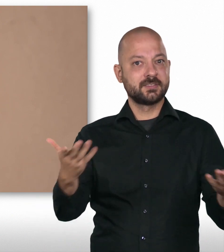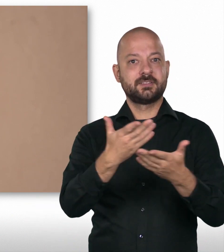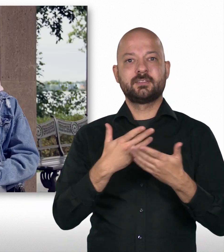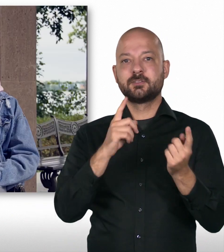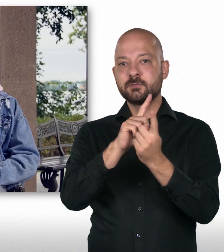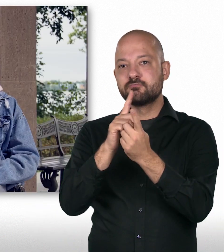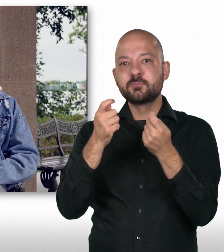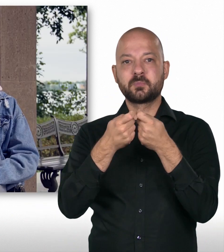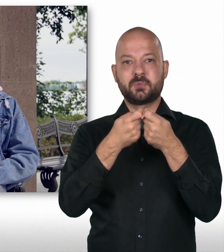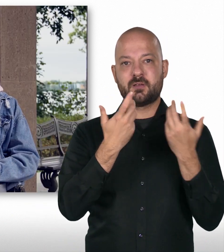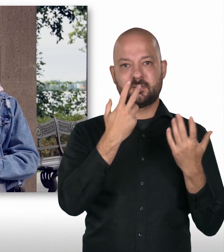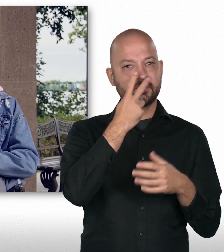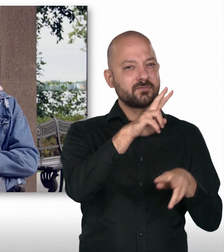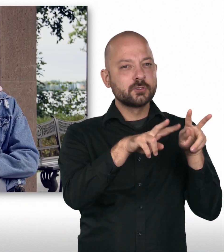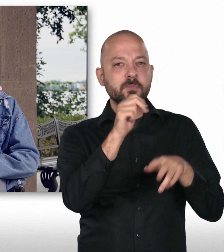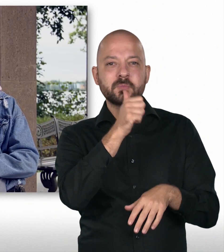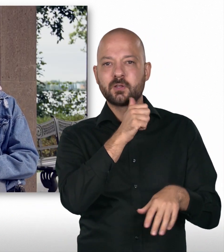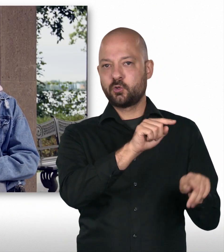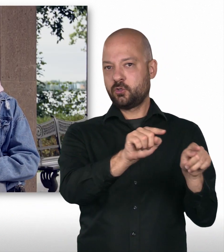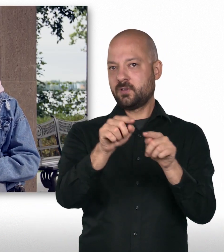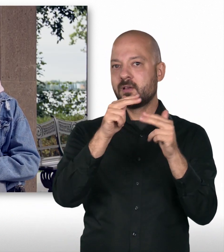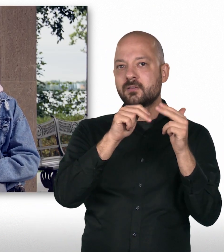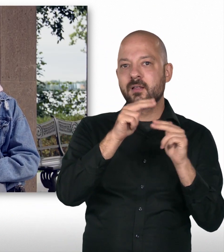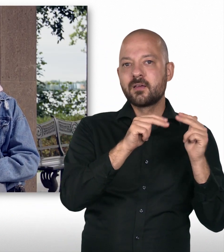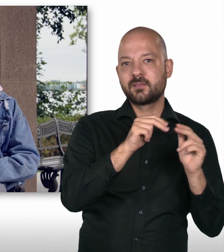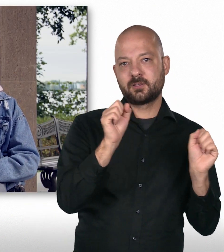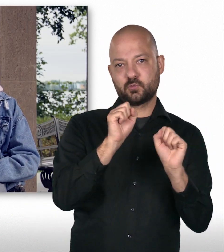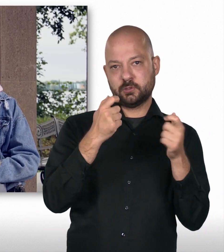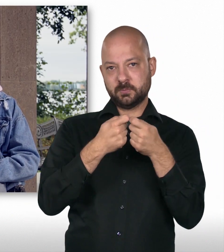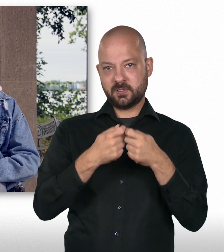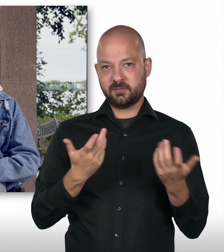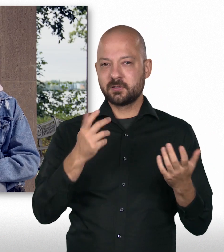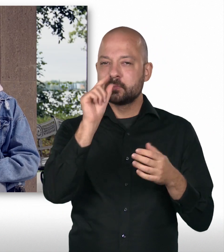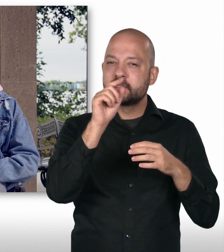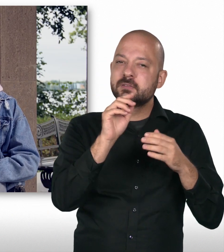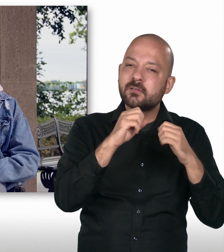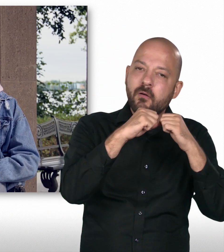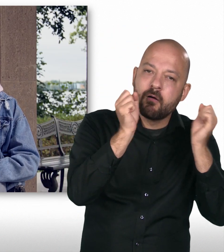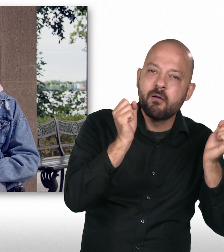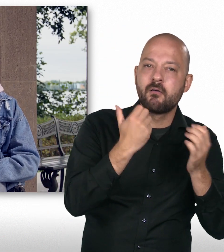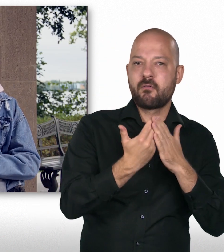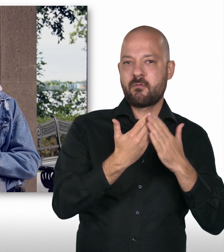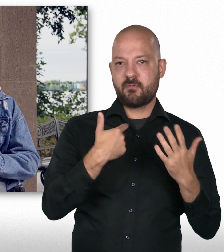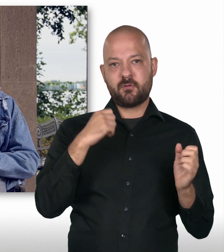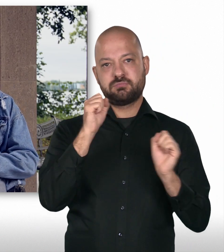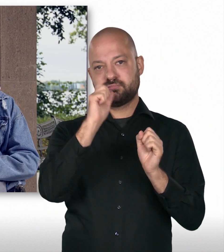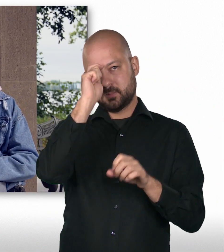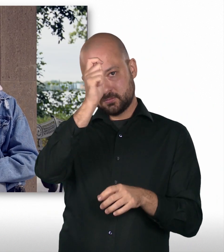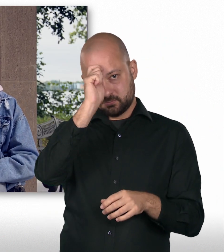jetzt aber auch für mich heute hier vom Campus. Ich muss sagen, es war super spannend, diese ganzen Berufe mal kennenlernen zu dürfen, ein bisschen hinter die Kulissen zu